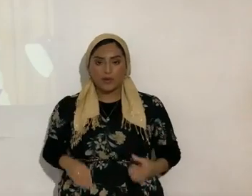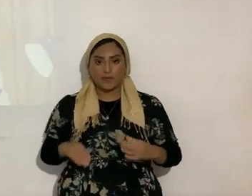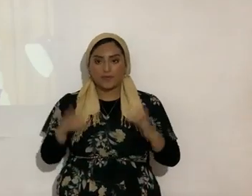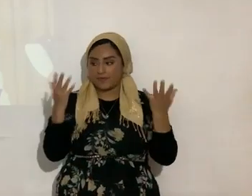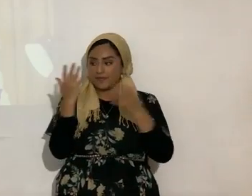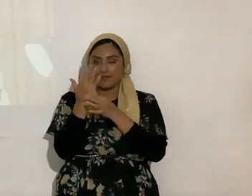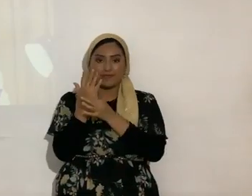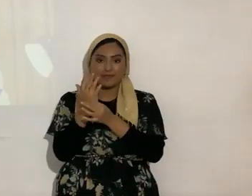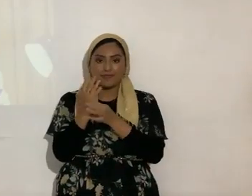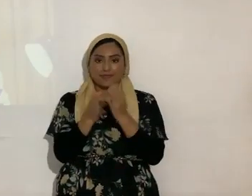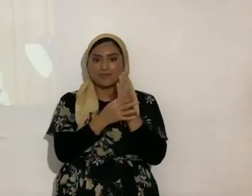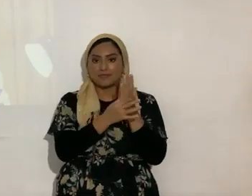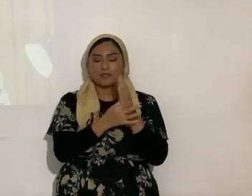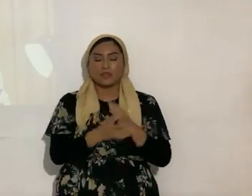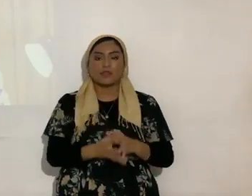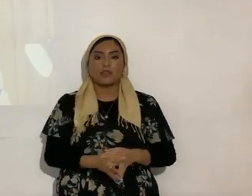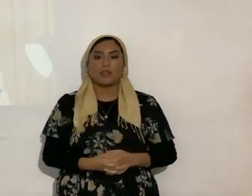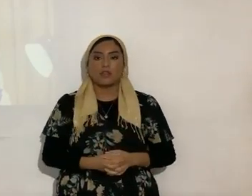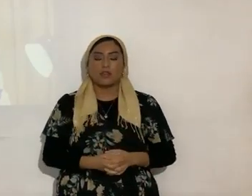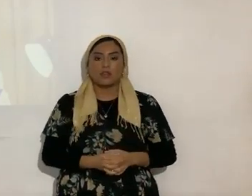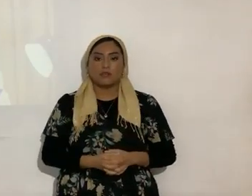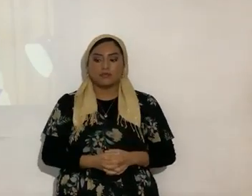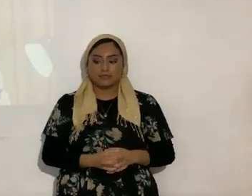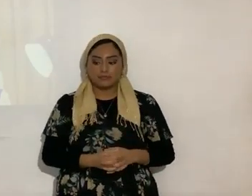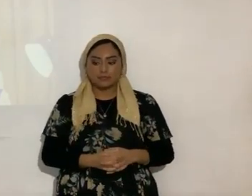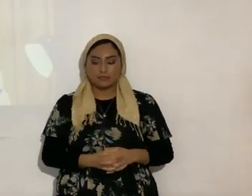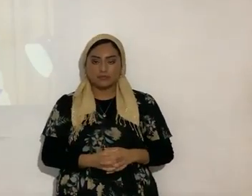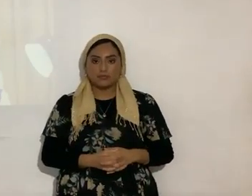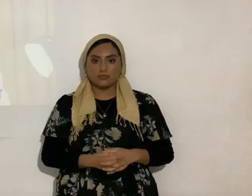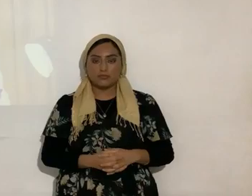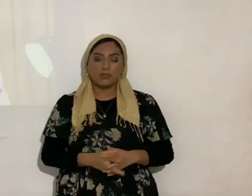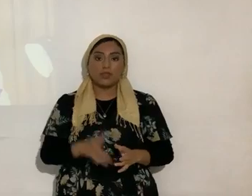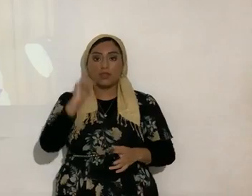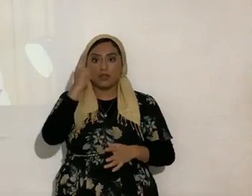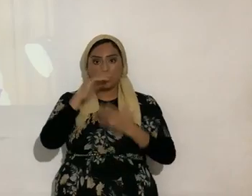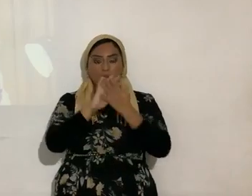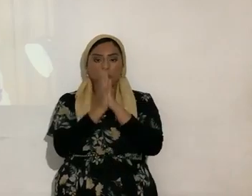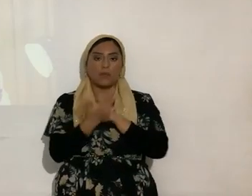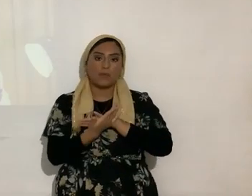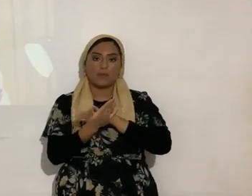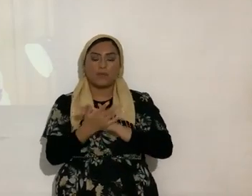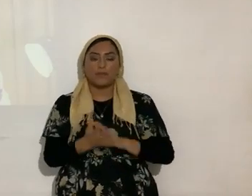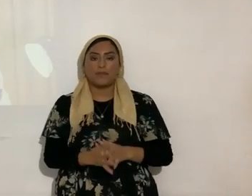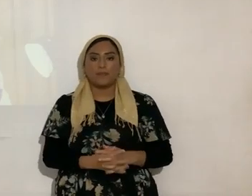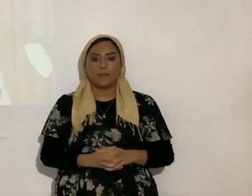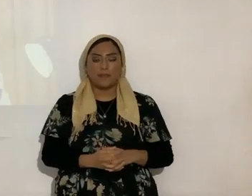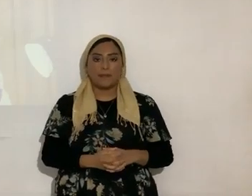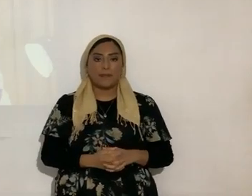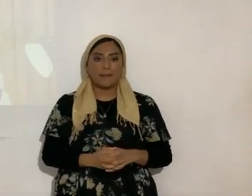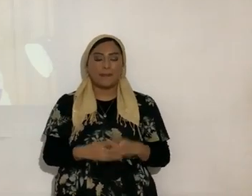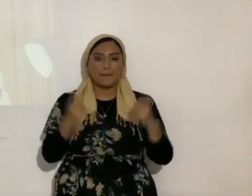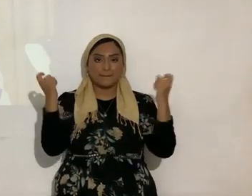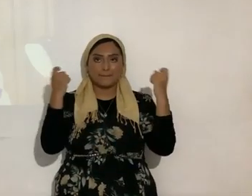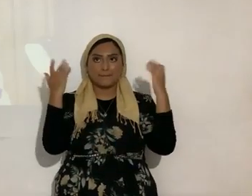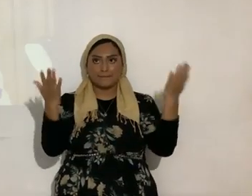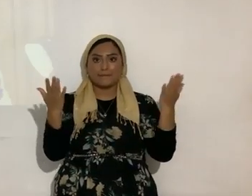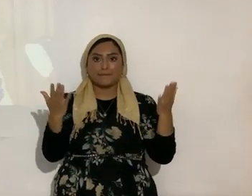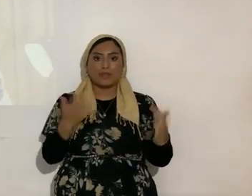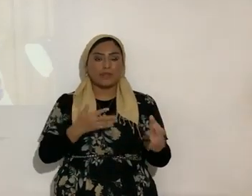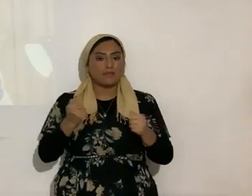corruptible y este cuerpo corruptible será revestido de incorruptibilidad. Aleluya, en un momento, en un abrir